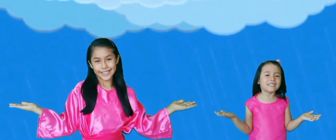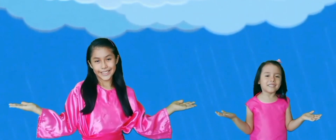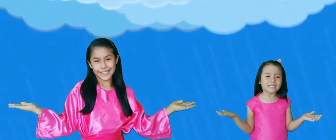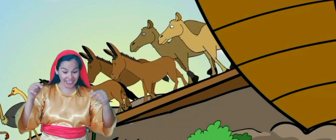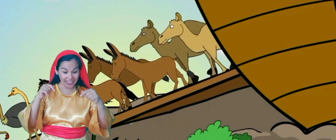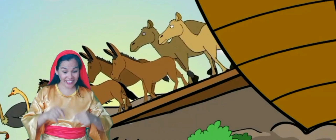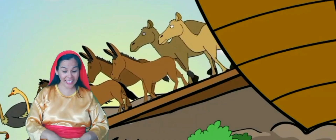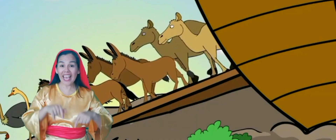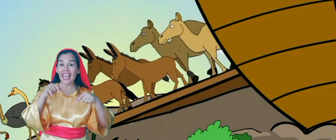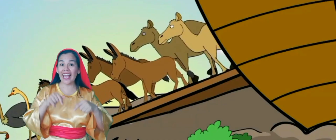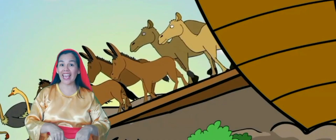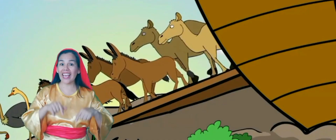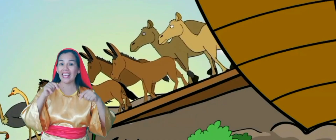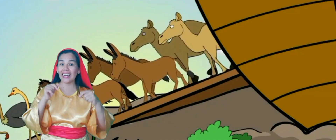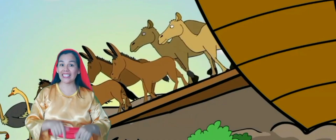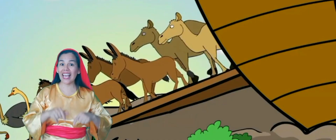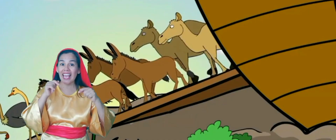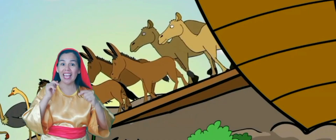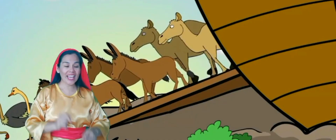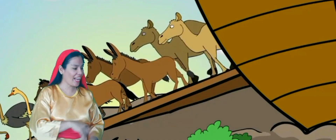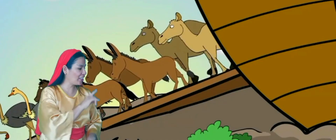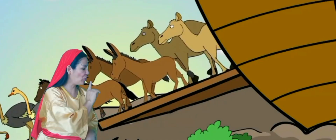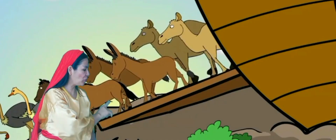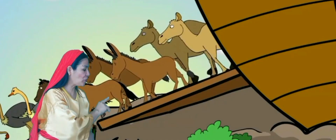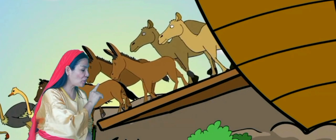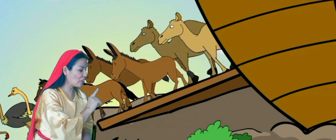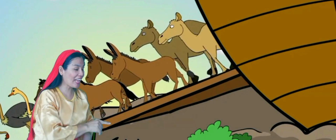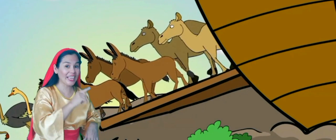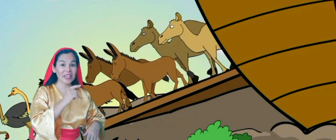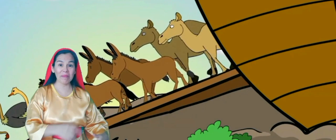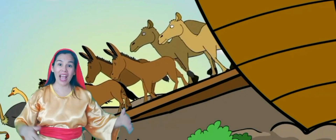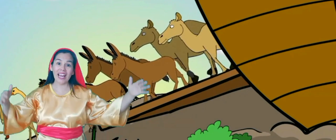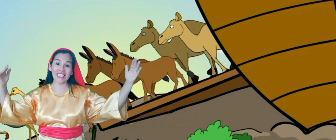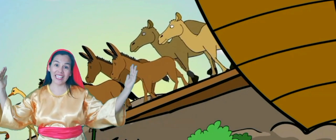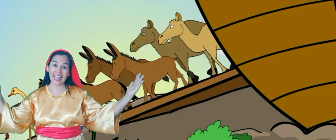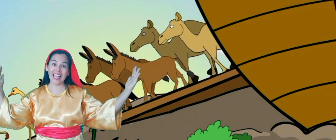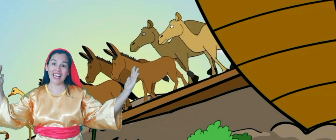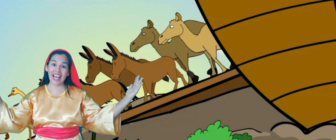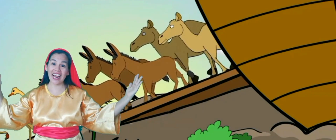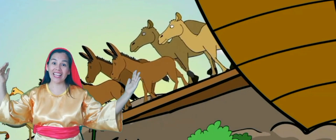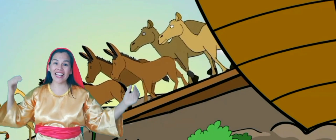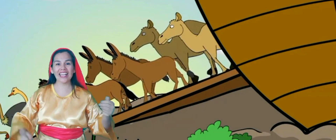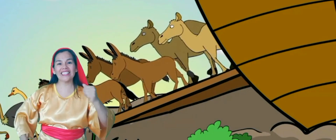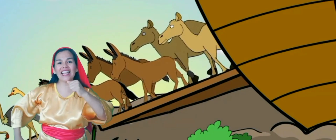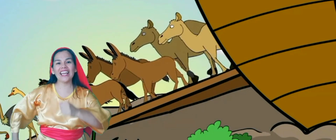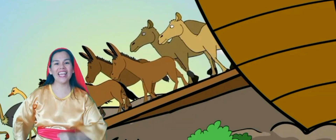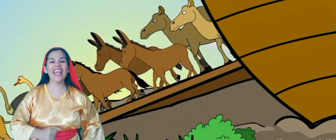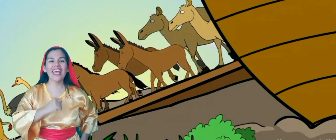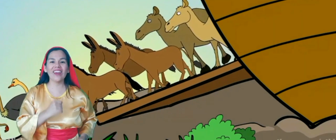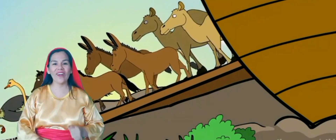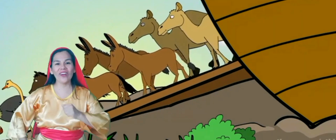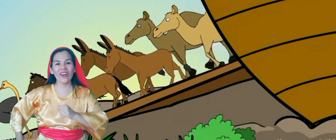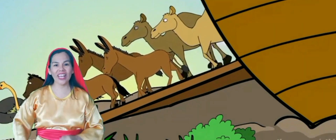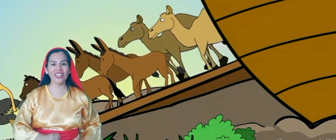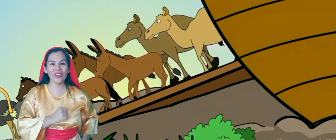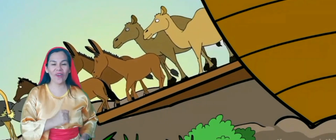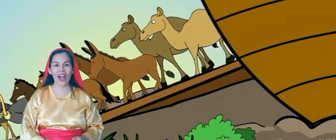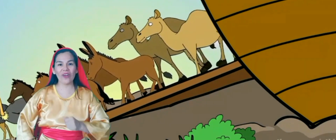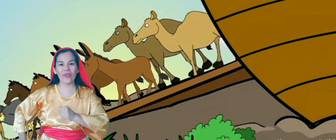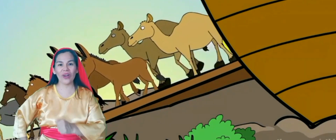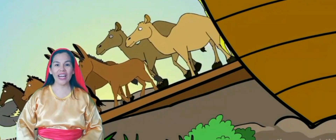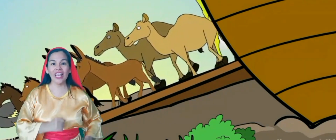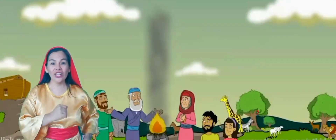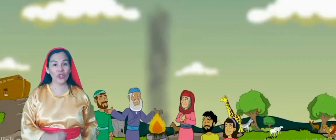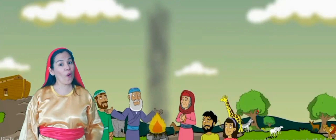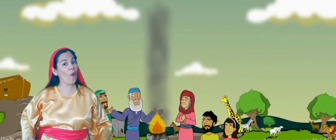Ya en tierra seca todos los animales del arca salieron corriendo